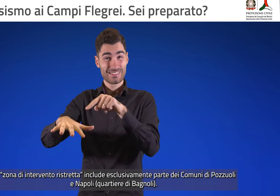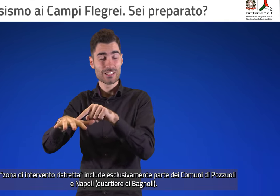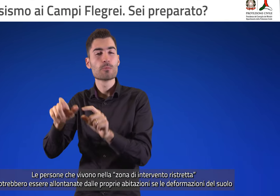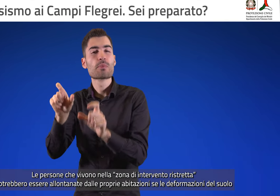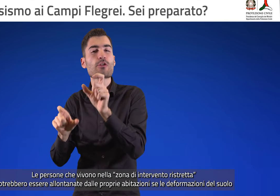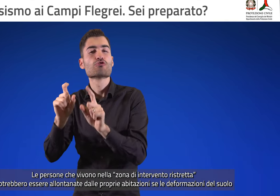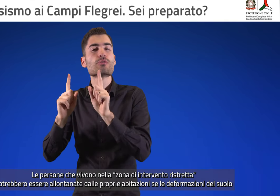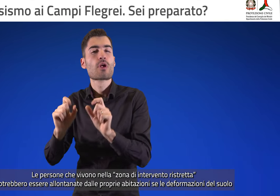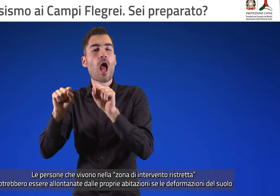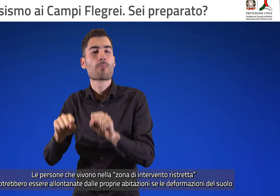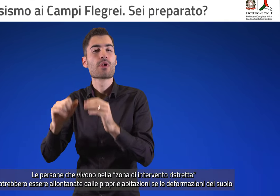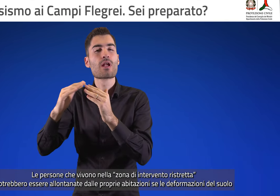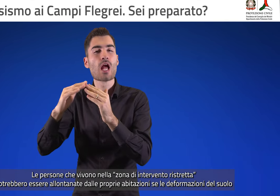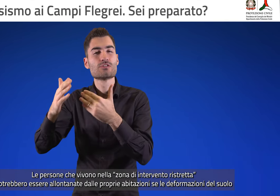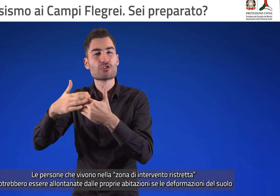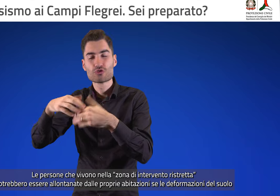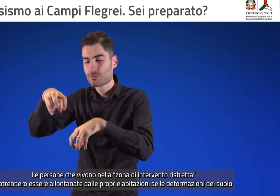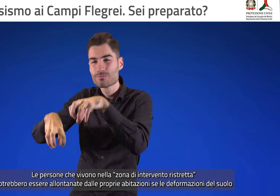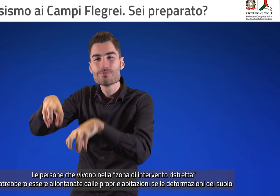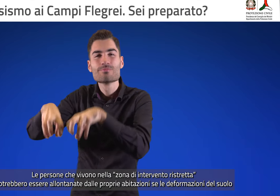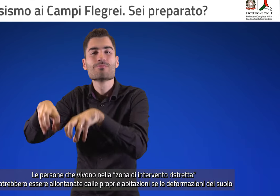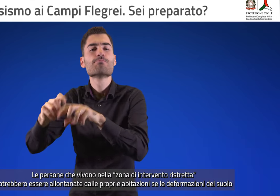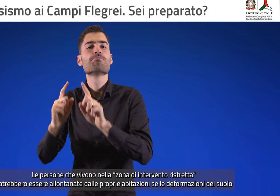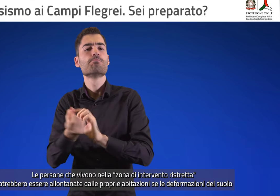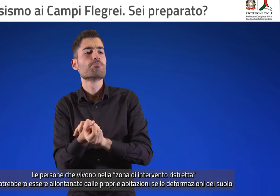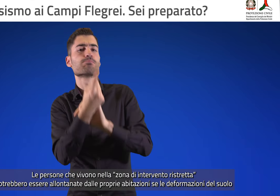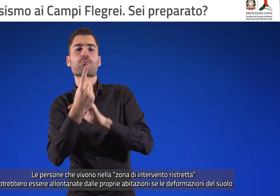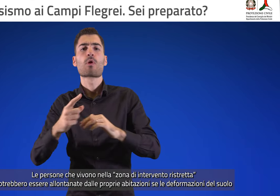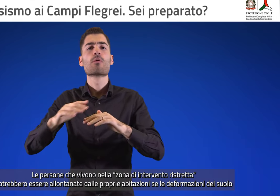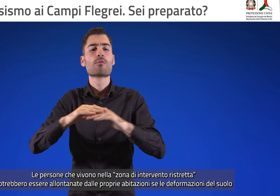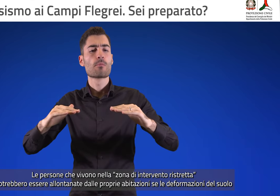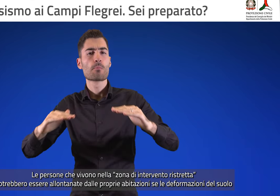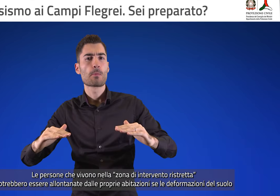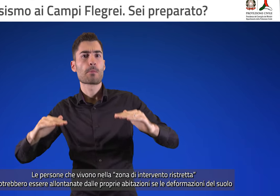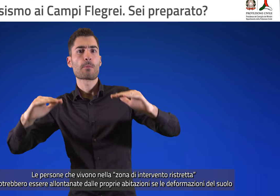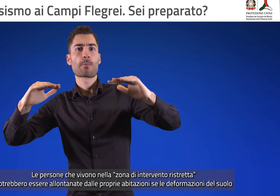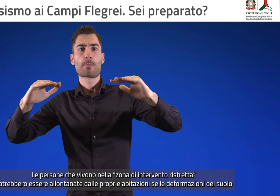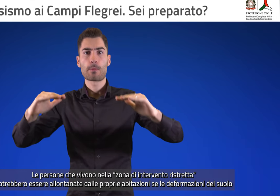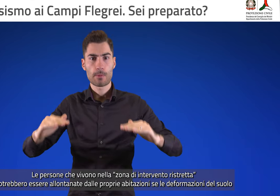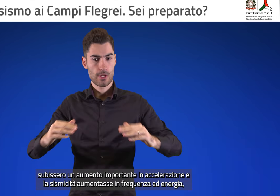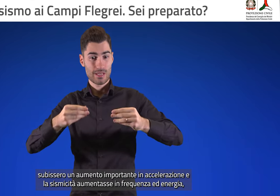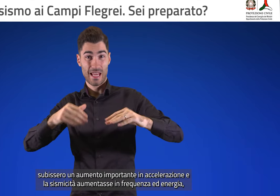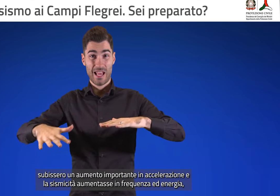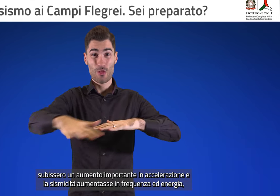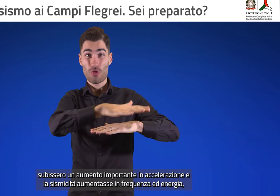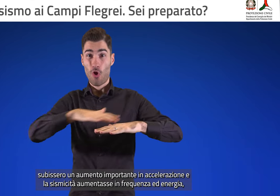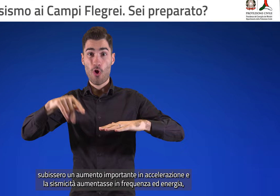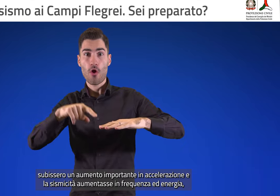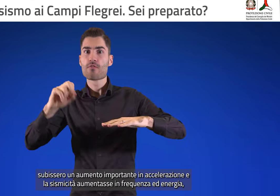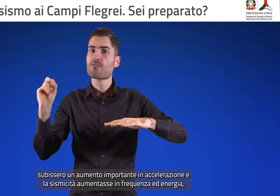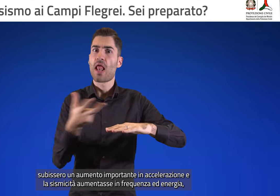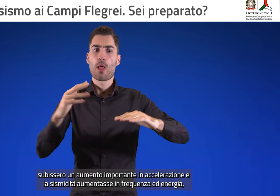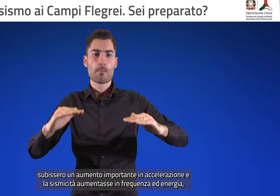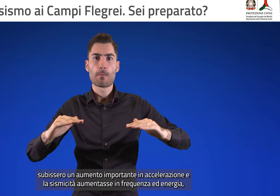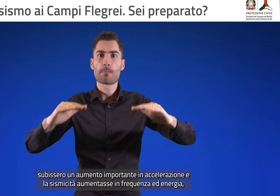nella zona di intervento ristretta potrebbero essere allontanate dalle proprie abitazioni se le deformazioni del suolo